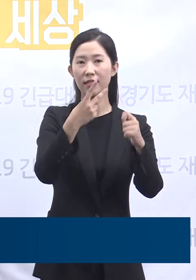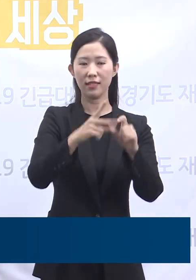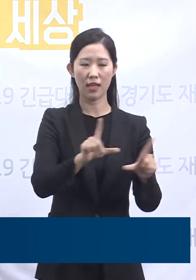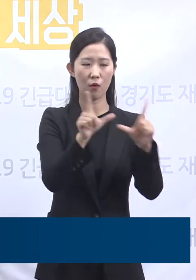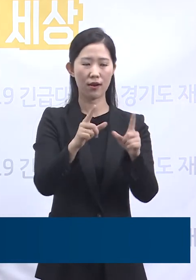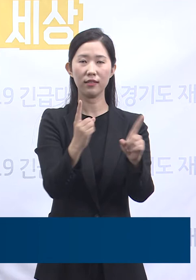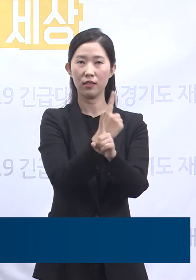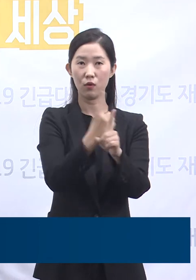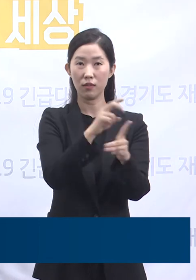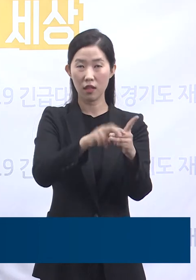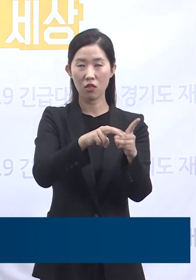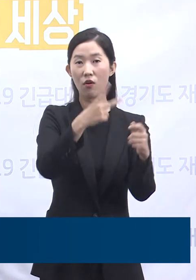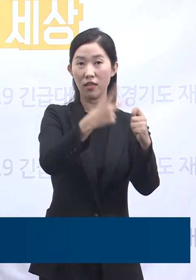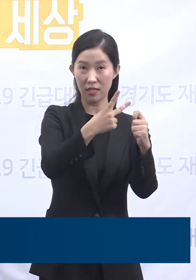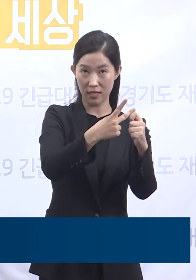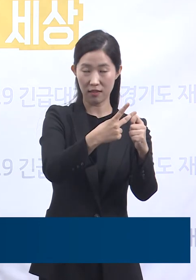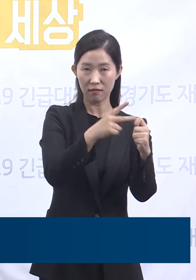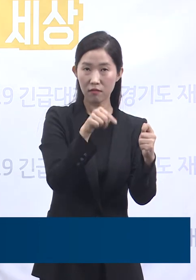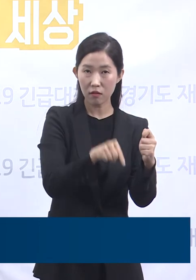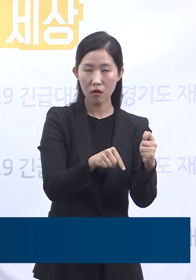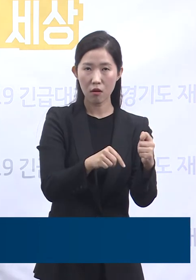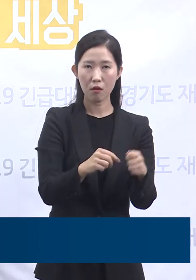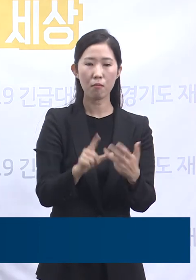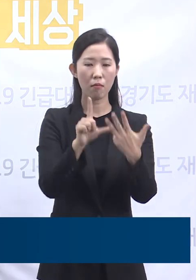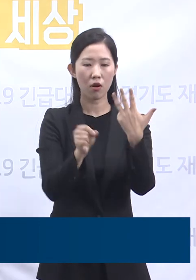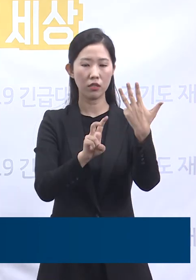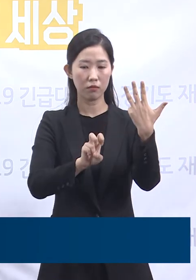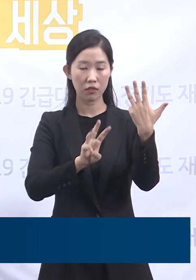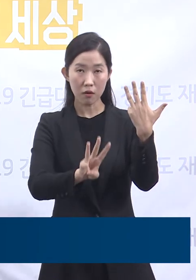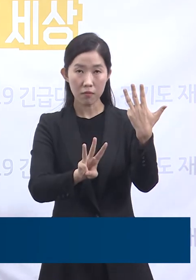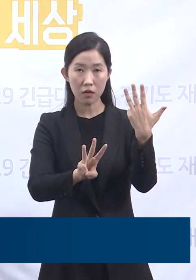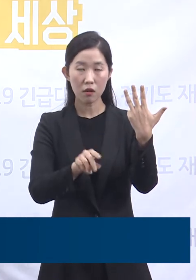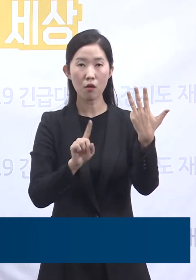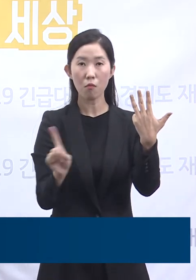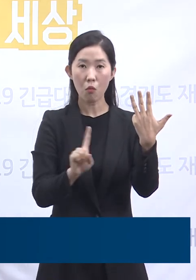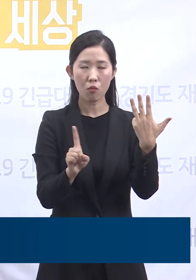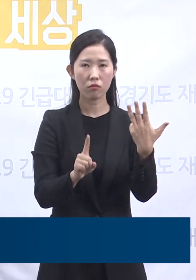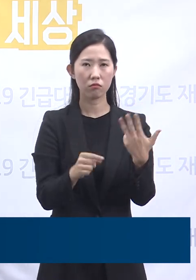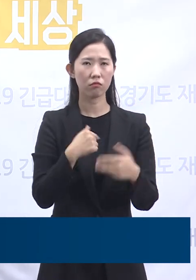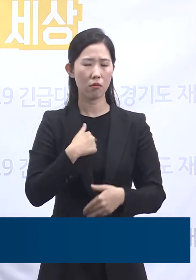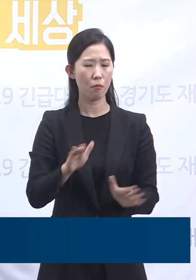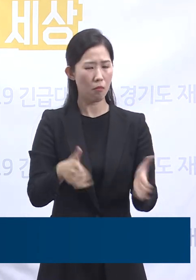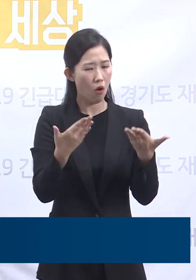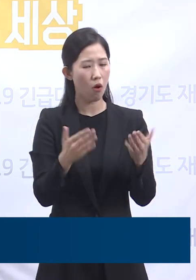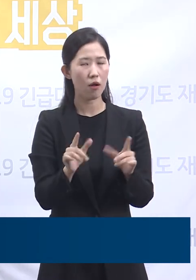23일 17시 기준으로 217명의 경증 확진자가 생활하고 있습니다.